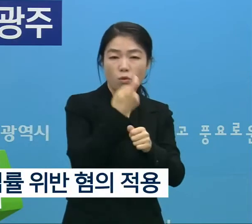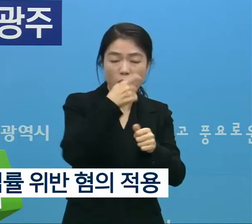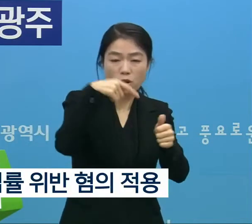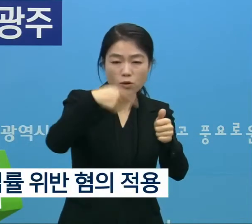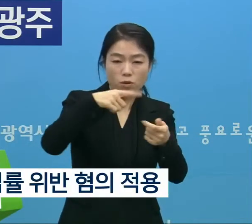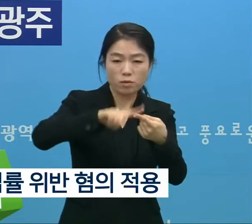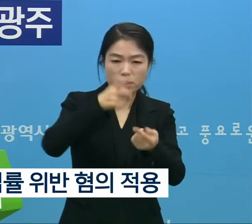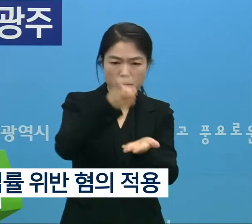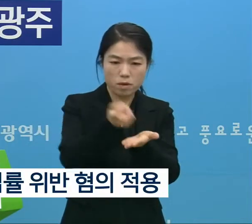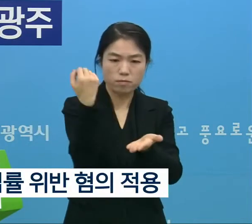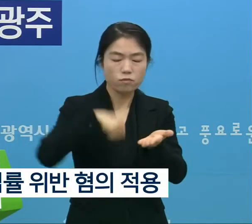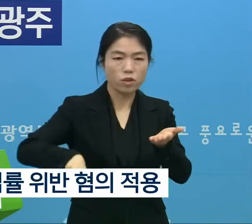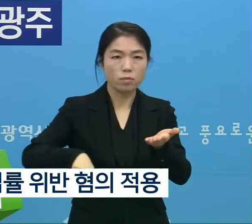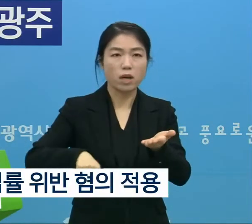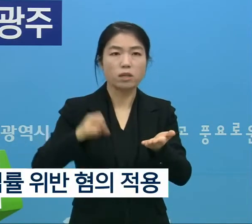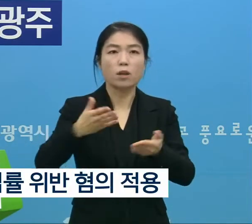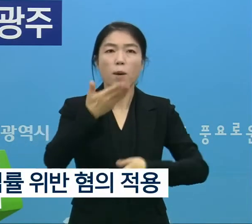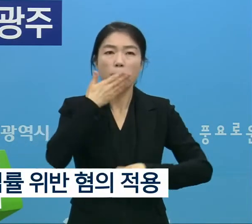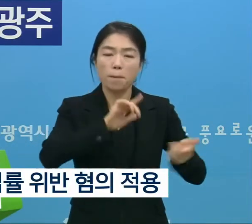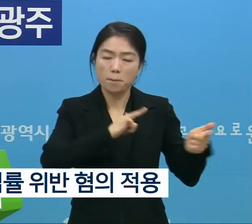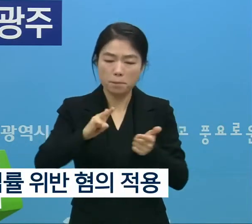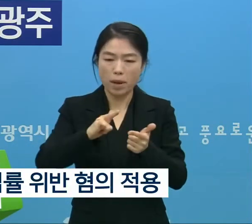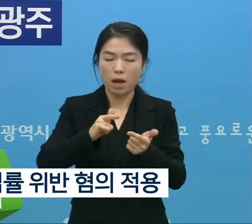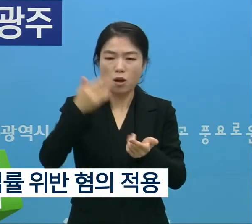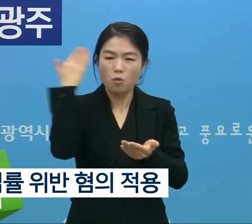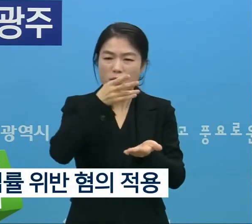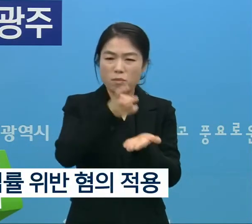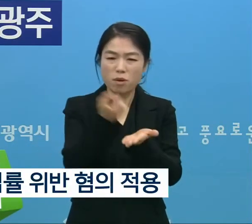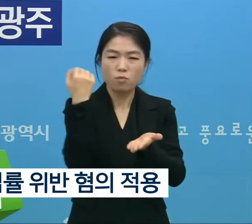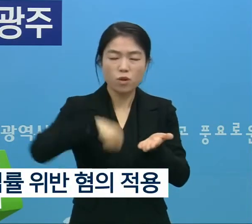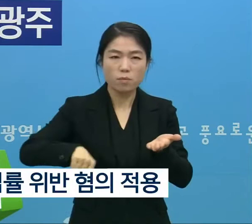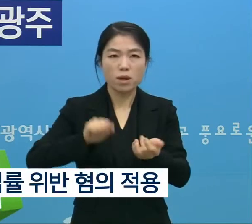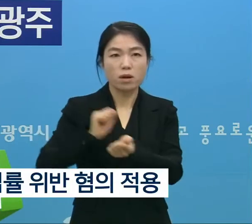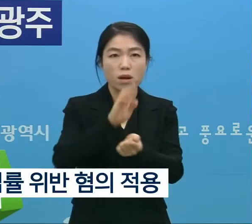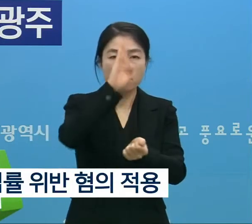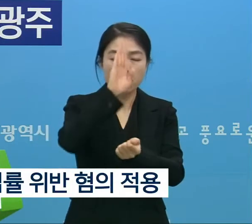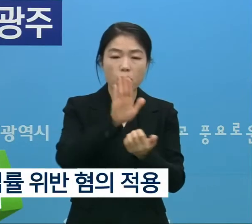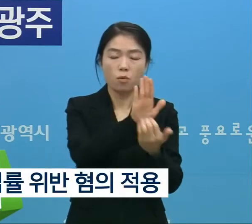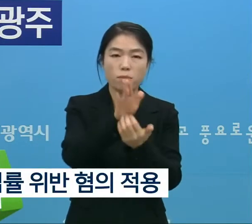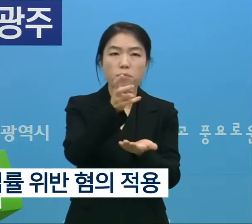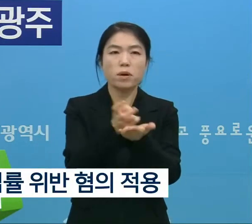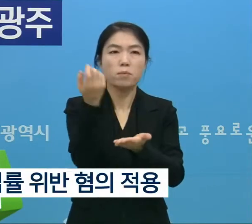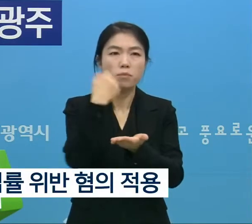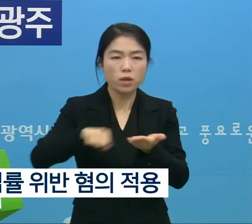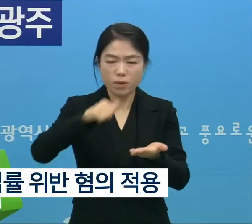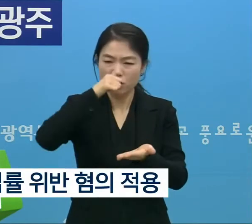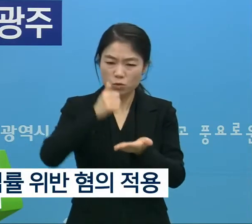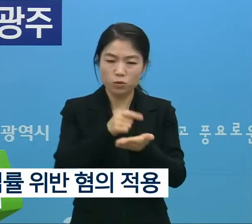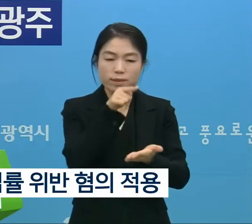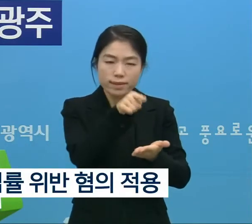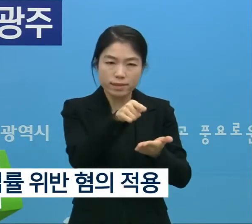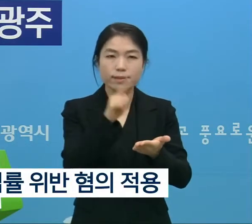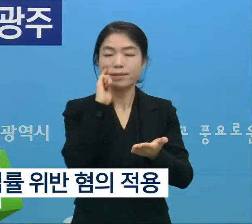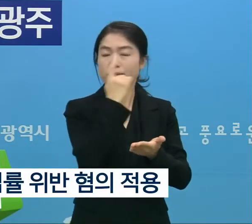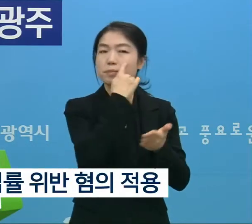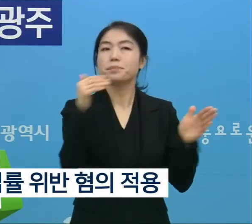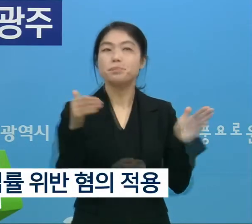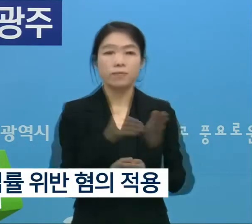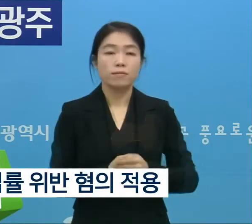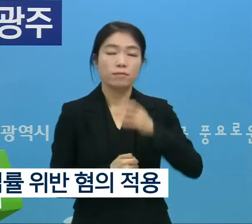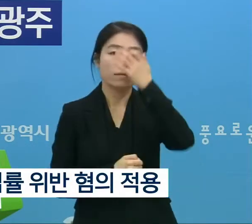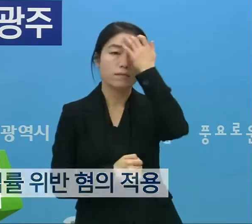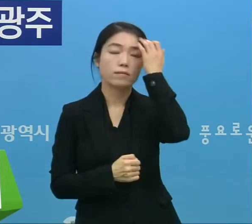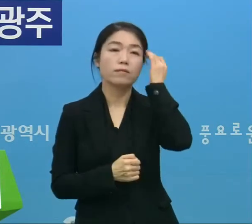법률 위반, 식품이생법 위반, 감염병 예방법 위반 혐의가 있는 것으로 확인되었습니다.